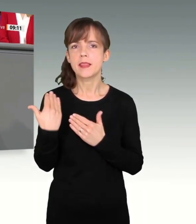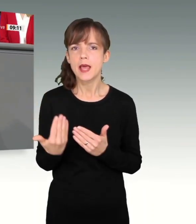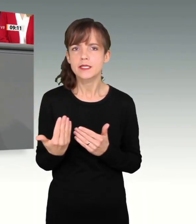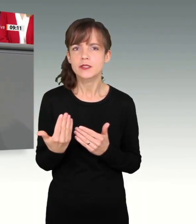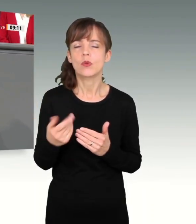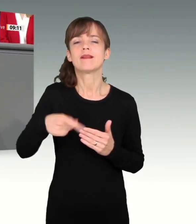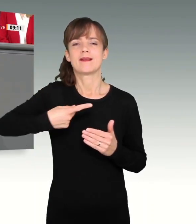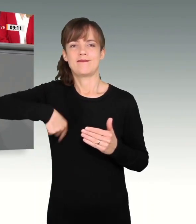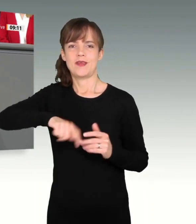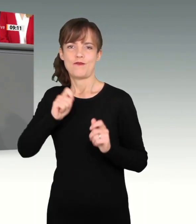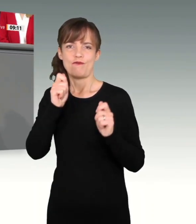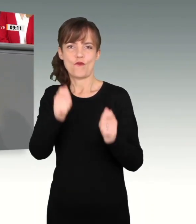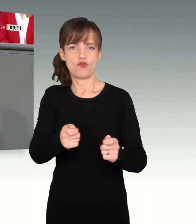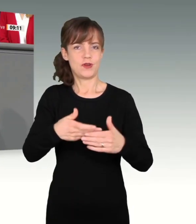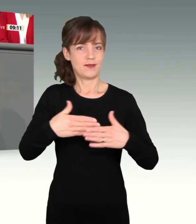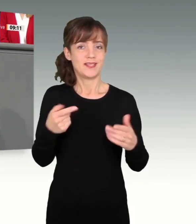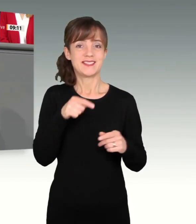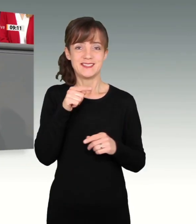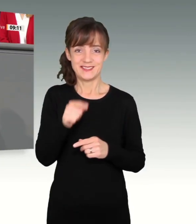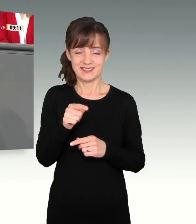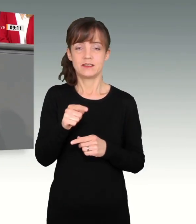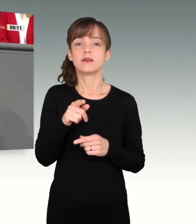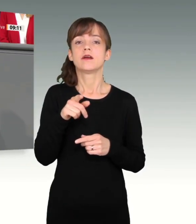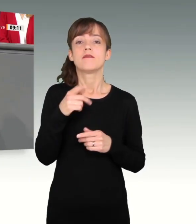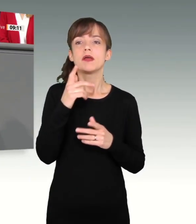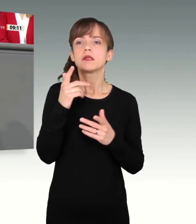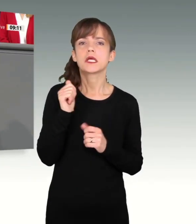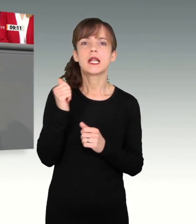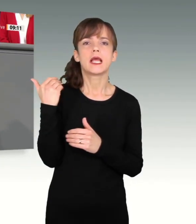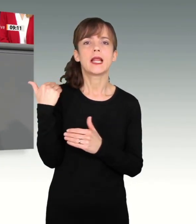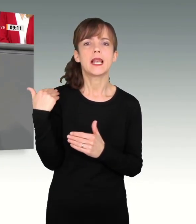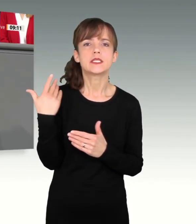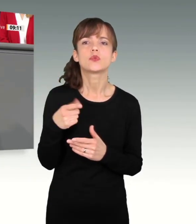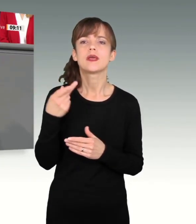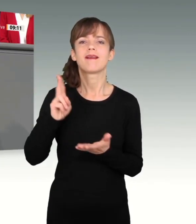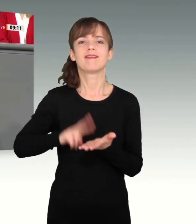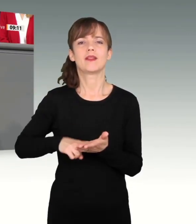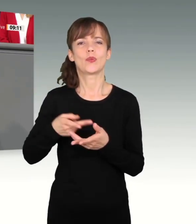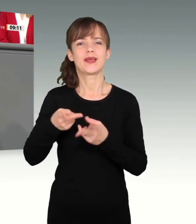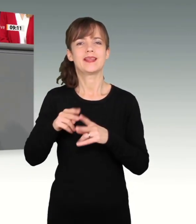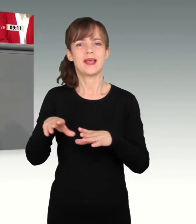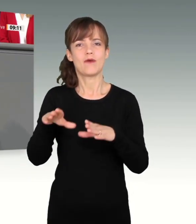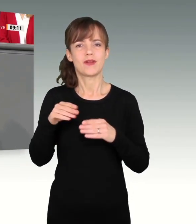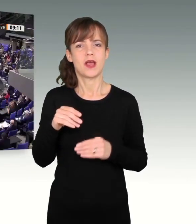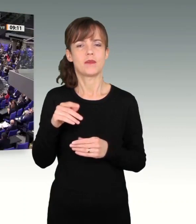vorschlagen, diese zur Reduzierung der tatsächlichen Nettokreditaufnahme einzusetzen.